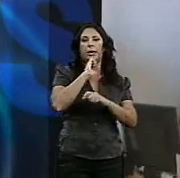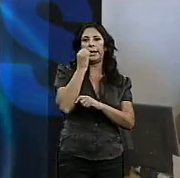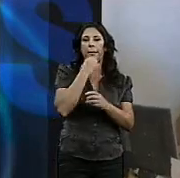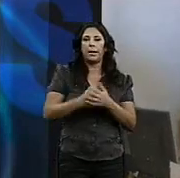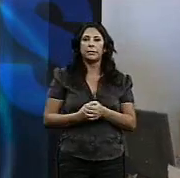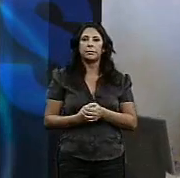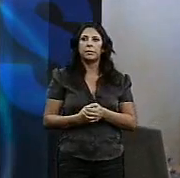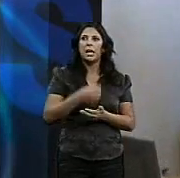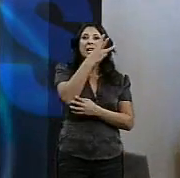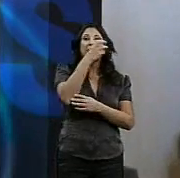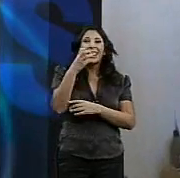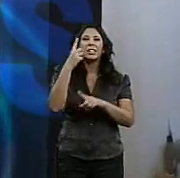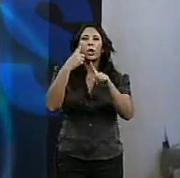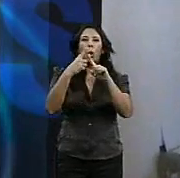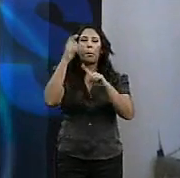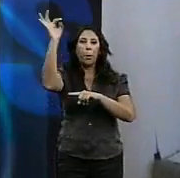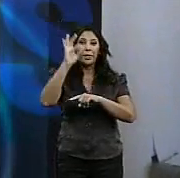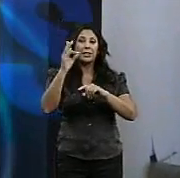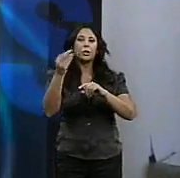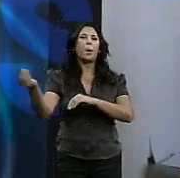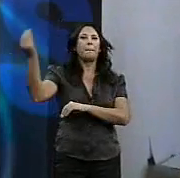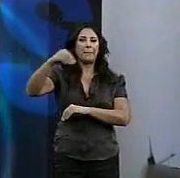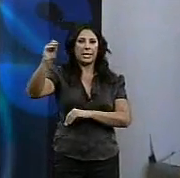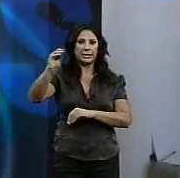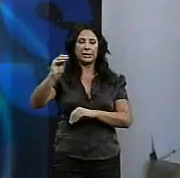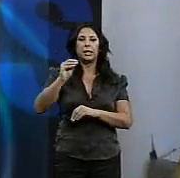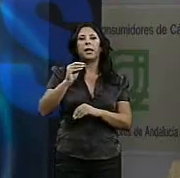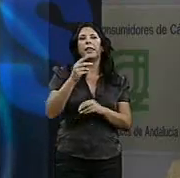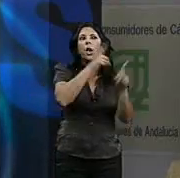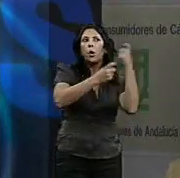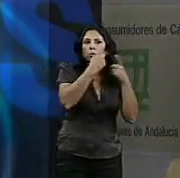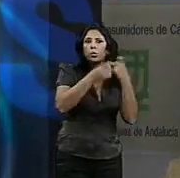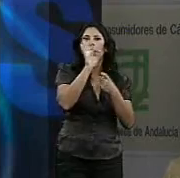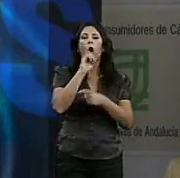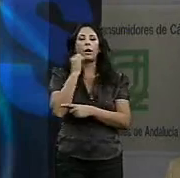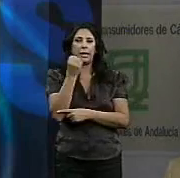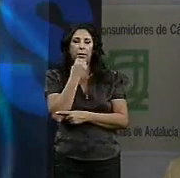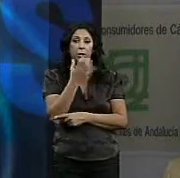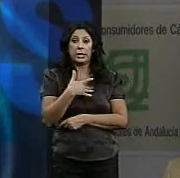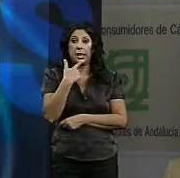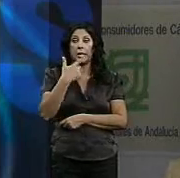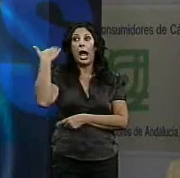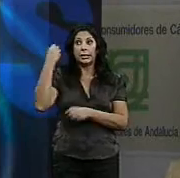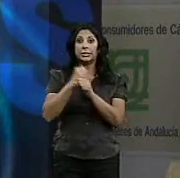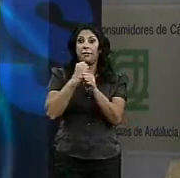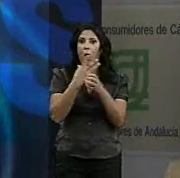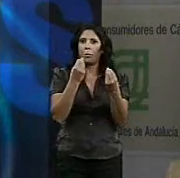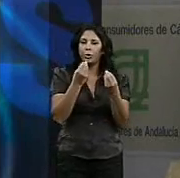300% de incremento de consultas y reclamaciones, con lo cual si ya teníamos trabajo este año con